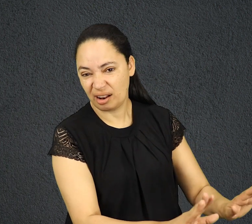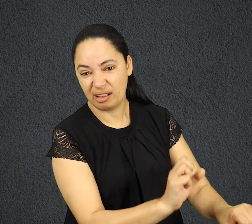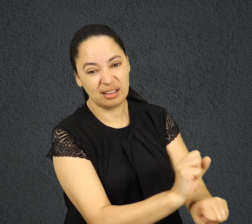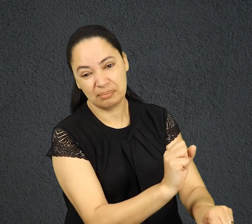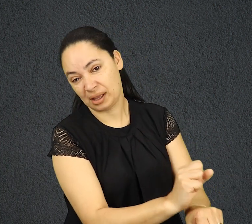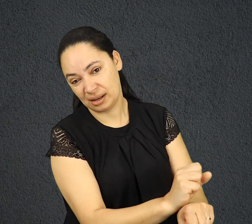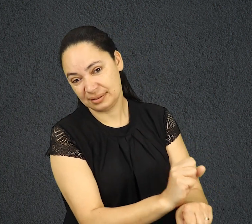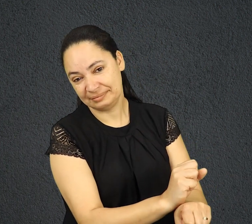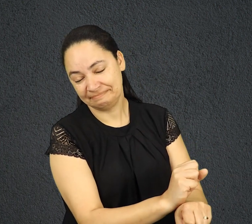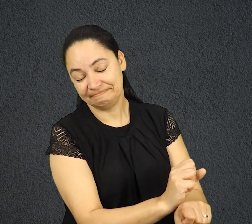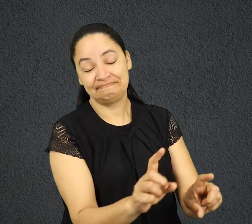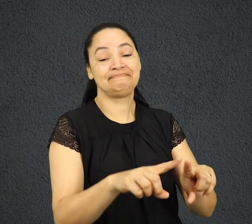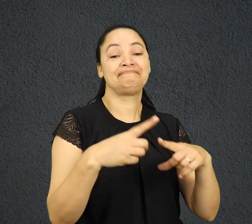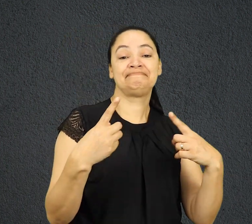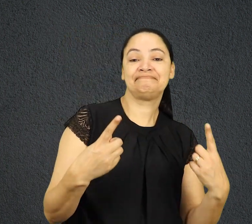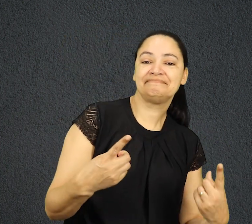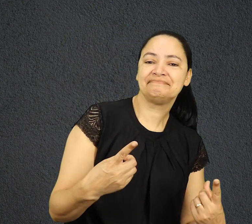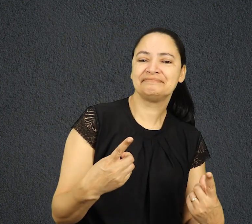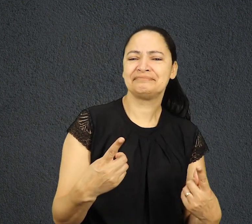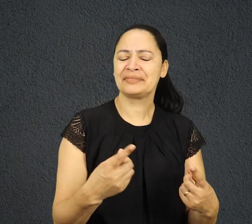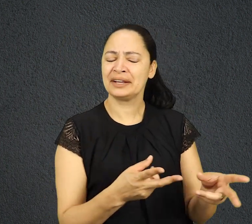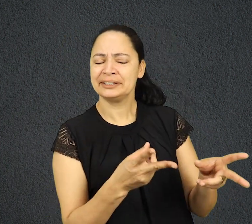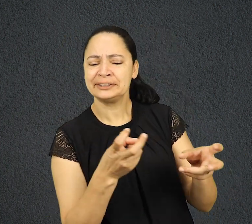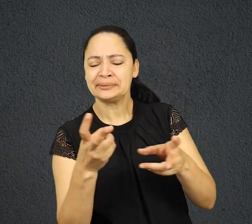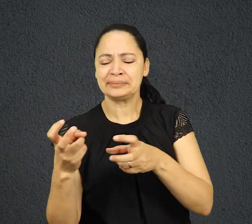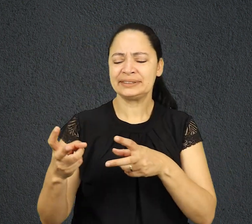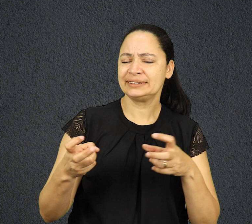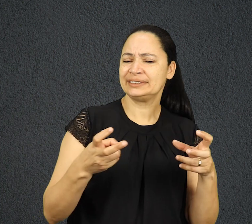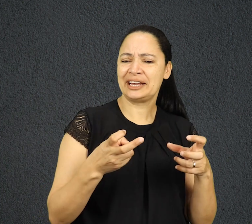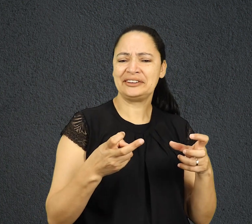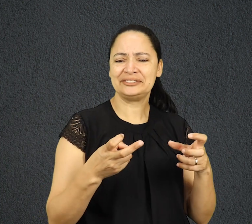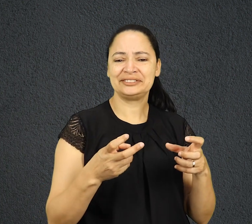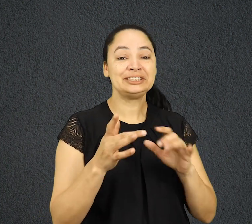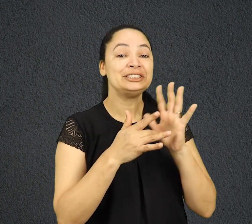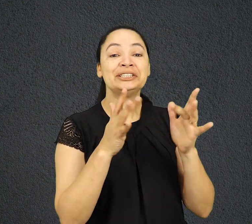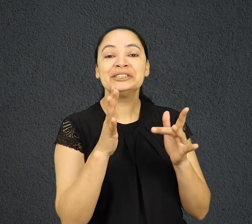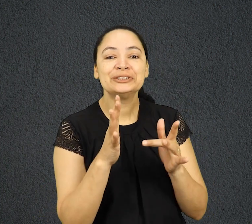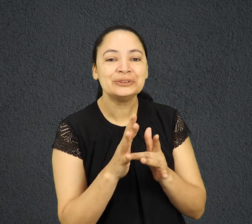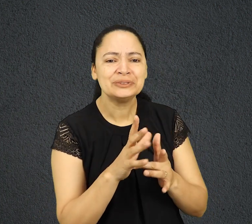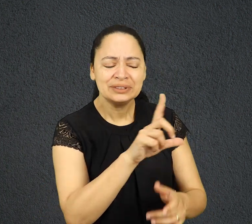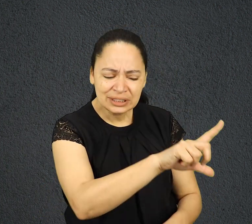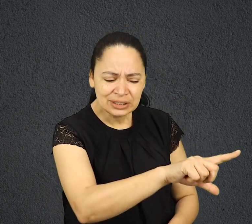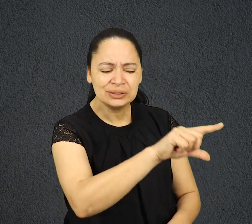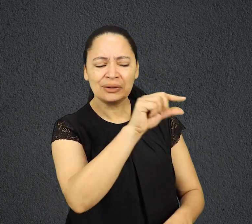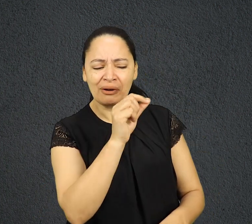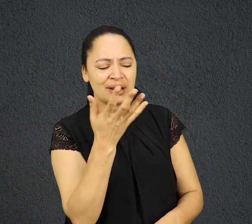moldada. Diante desse cenário, chama-nos a atenção a escolha deliberada de Jesus de colocar uma